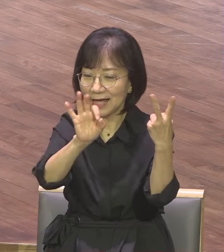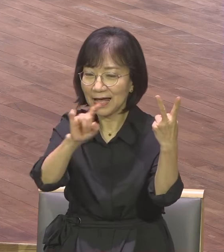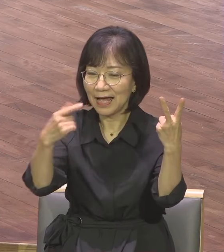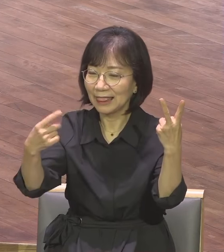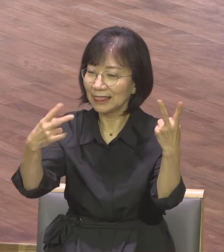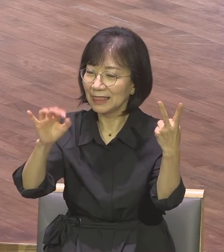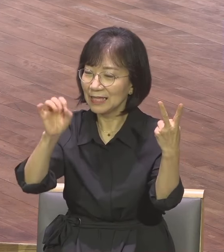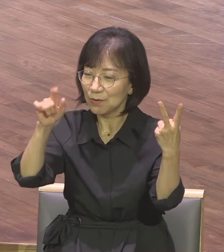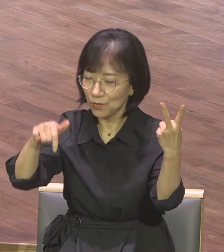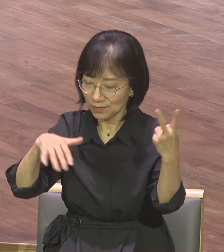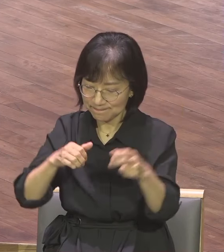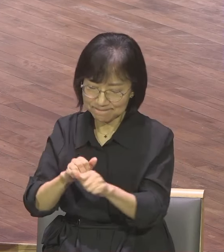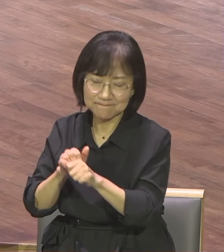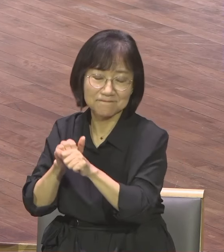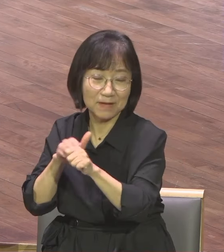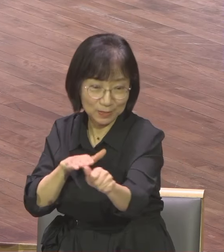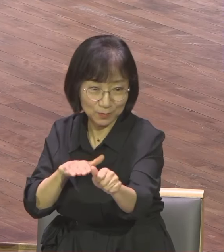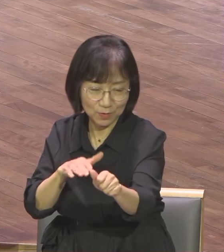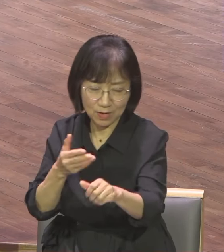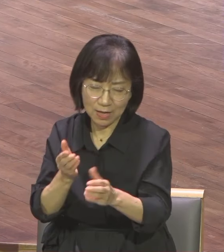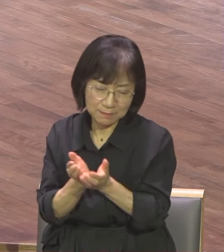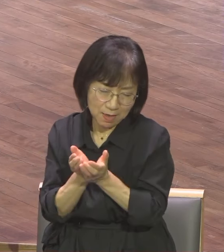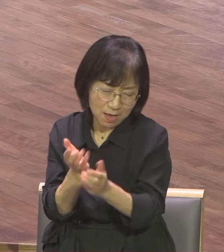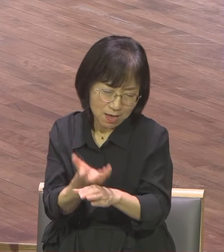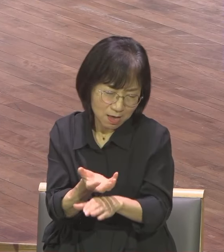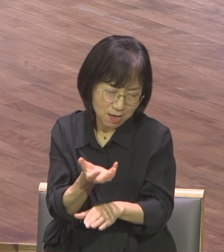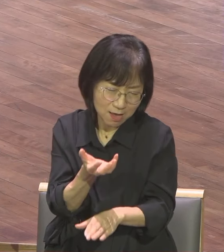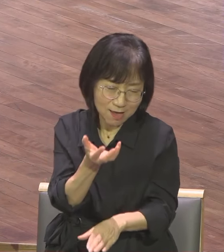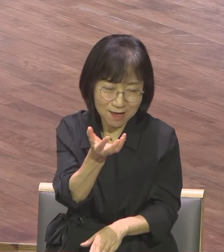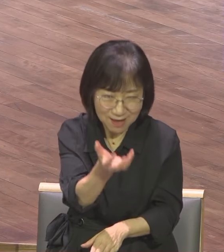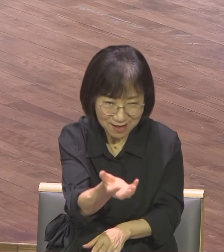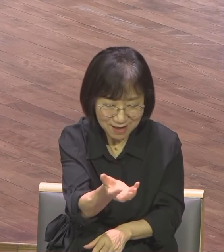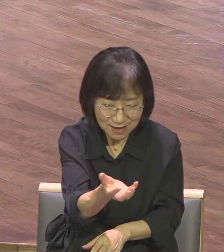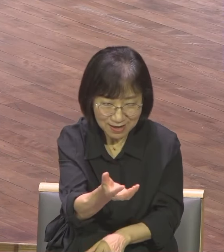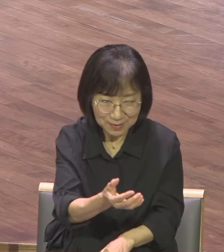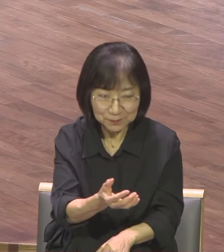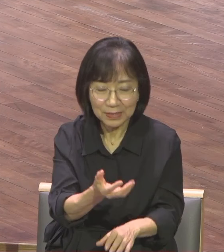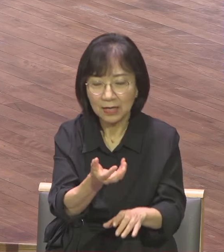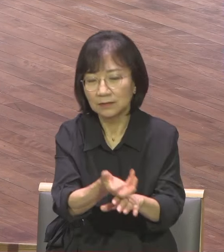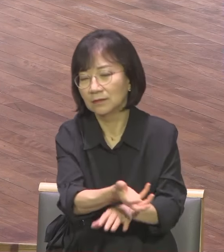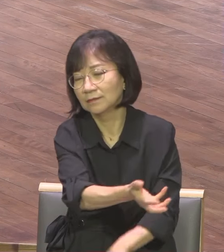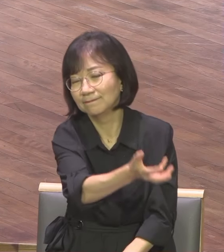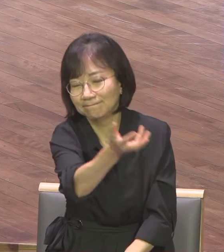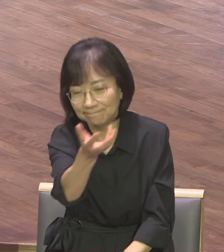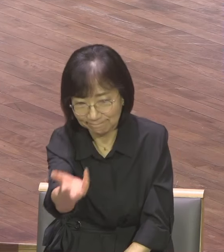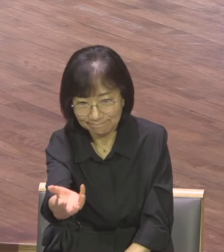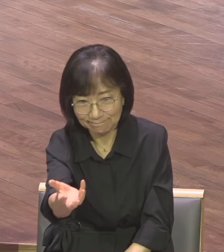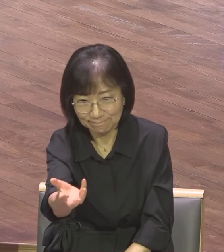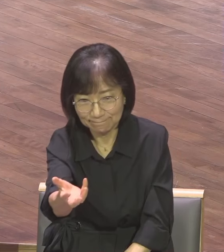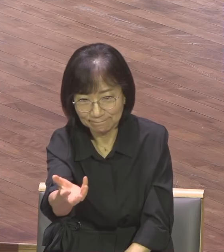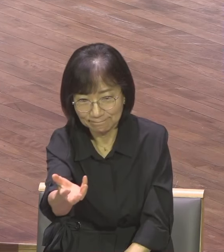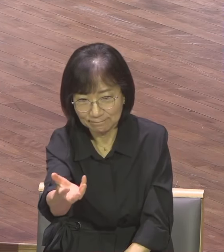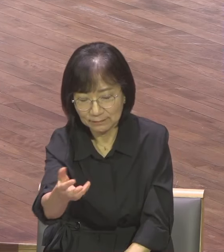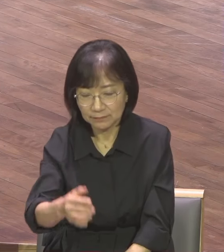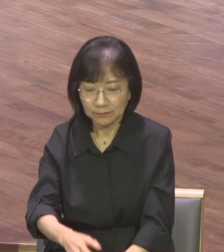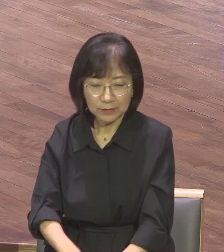타고 비시리에 안디옥에 가서 이고니온과 루스드라의 더베 갑니다 그것이 이제